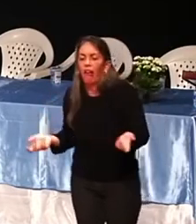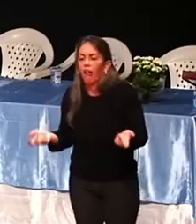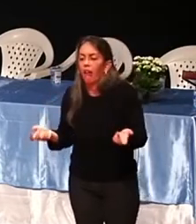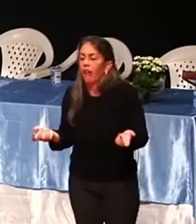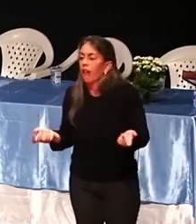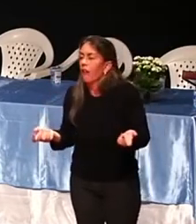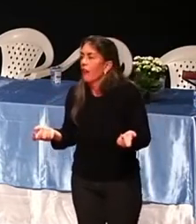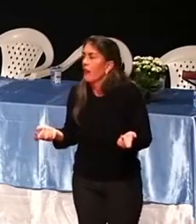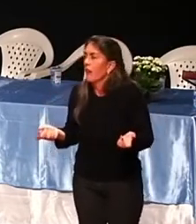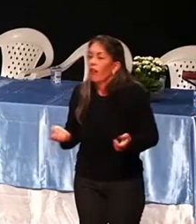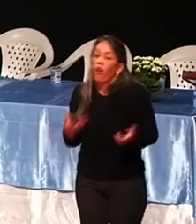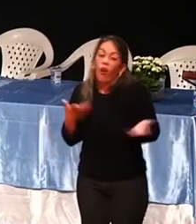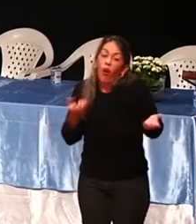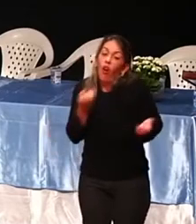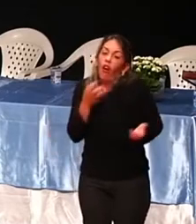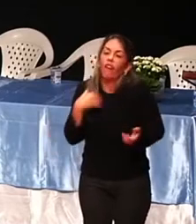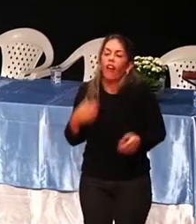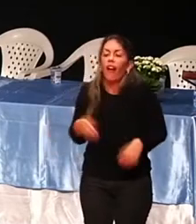o pão de cada dia.